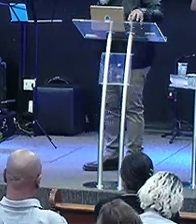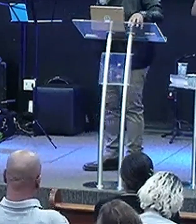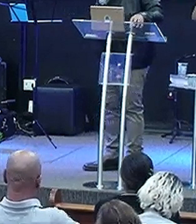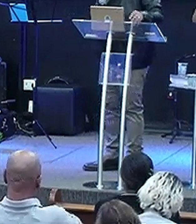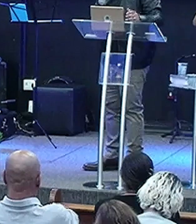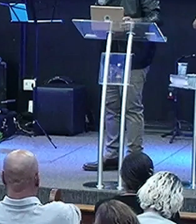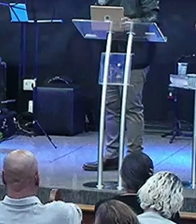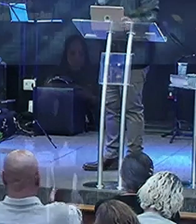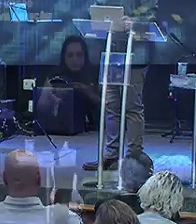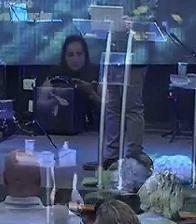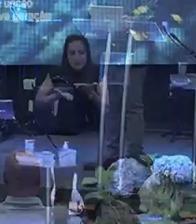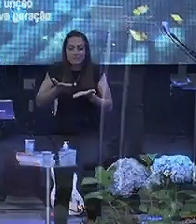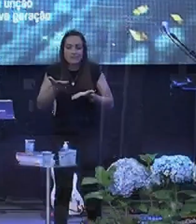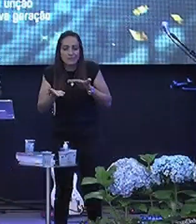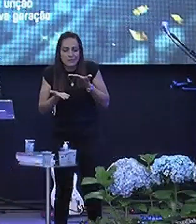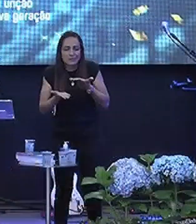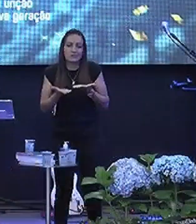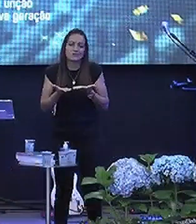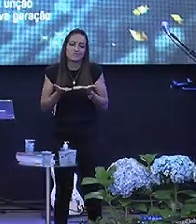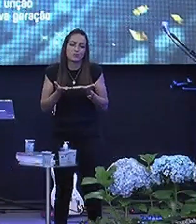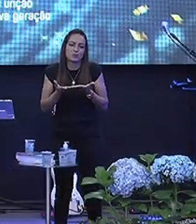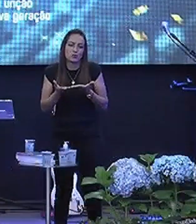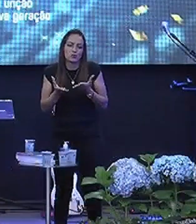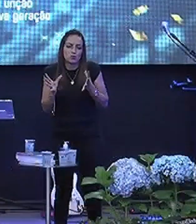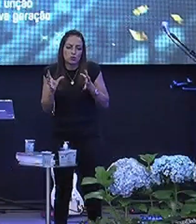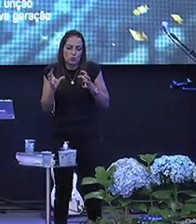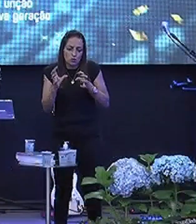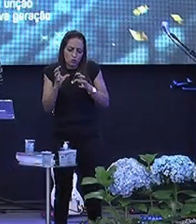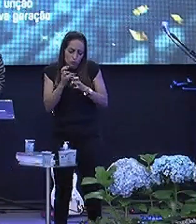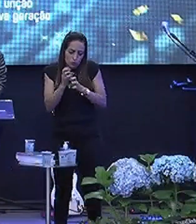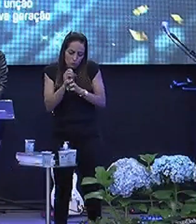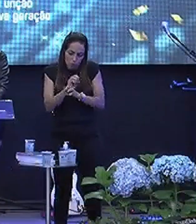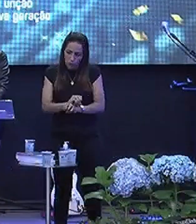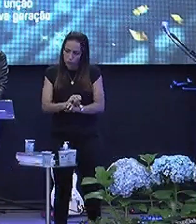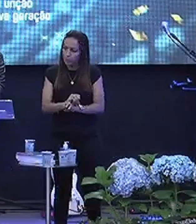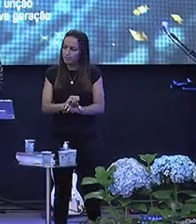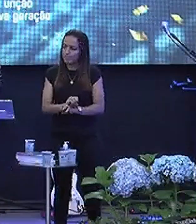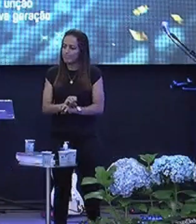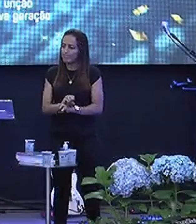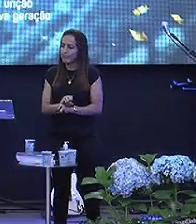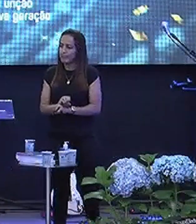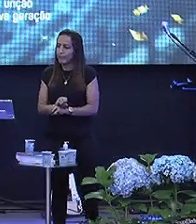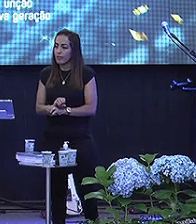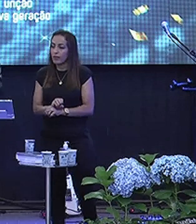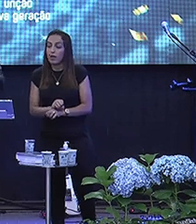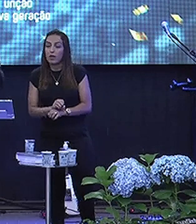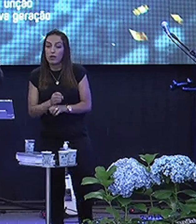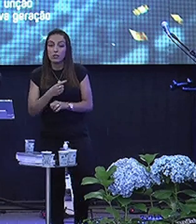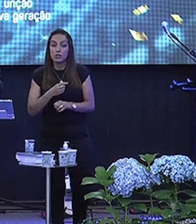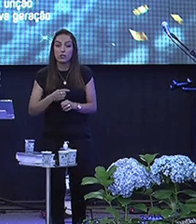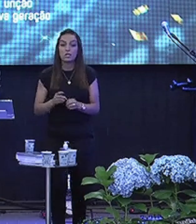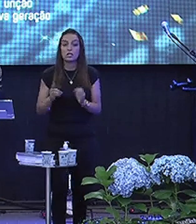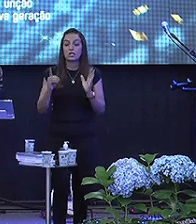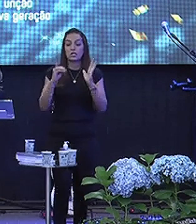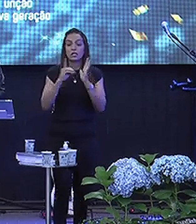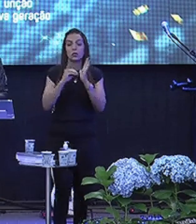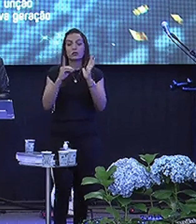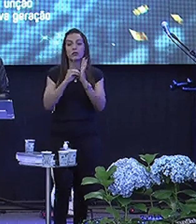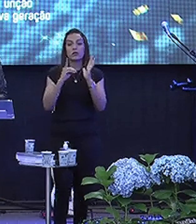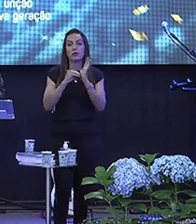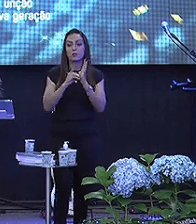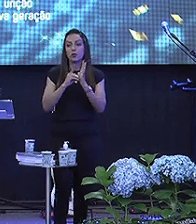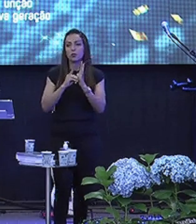trata A nossa vida Do que os desertos Deuteronômio 8 2 fala Te coloquei No deserto